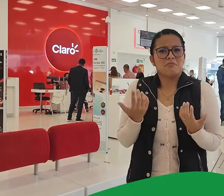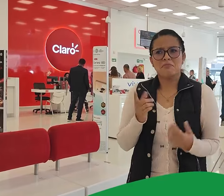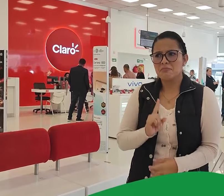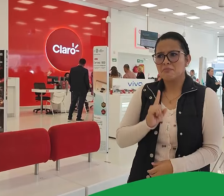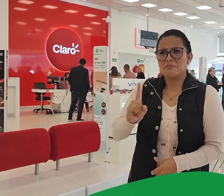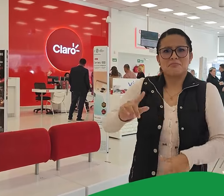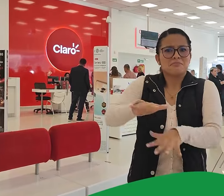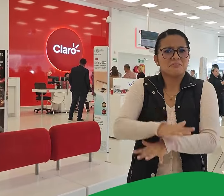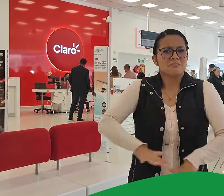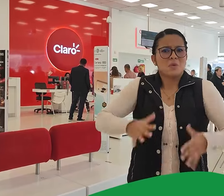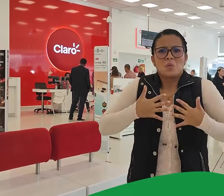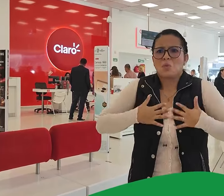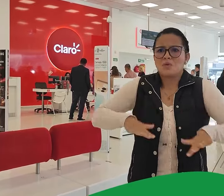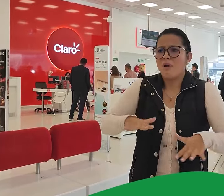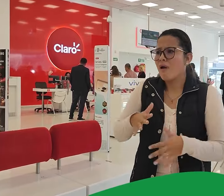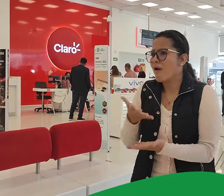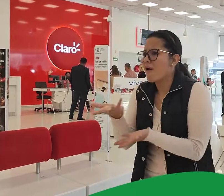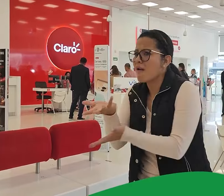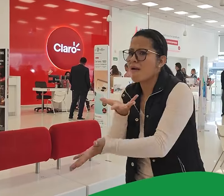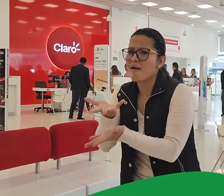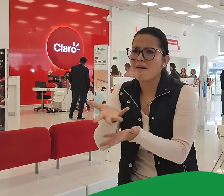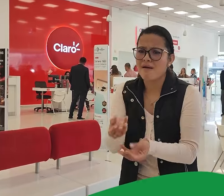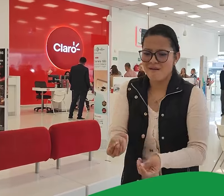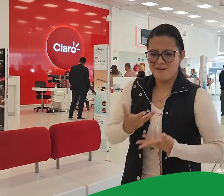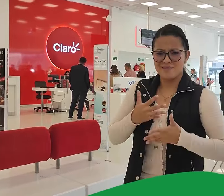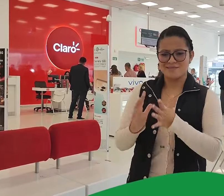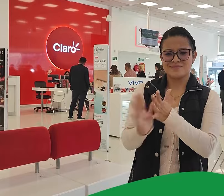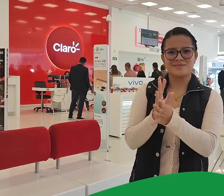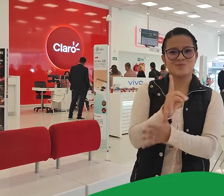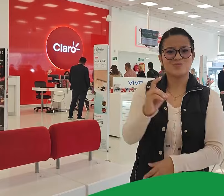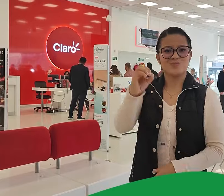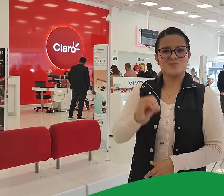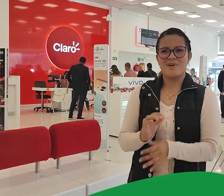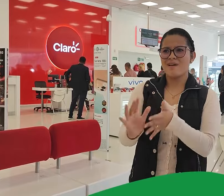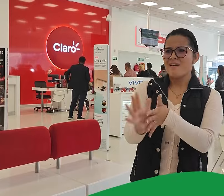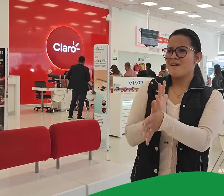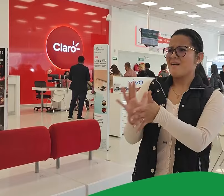para acercarse y recibir información de manera efectiva enmarcada en el derecho de la accesibilidad.